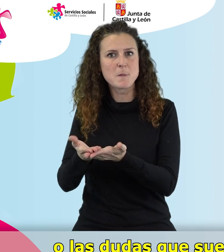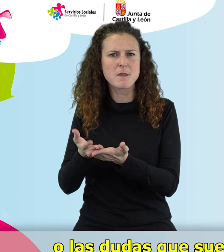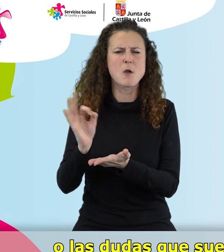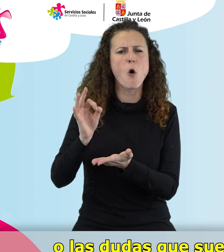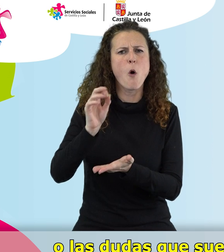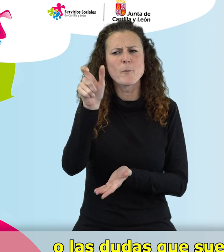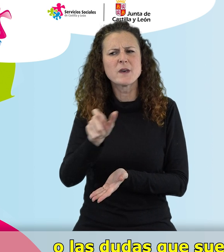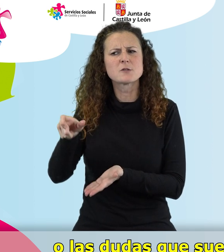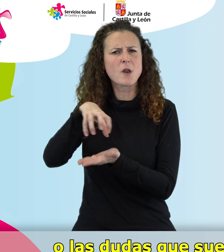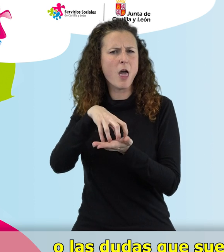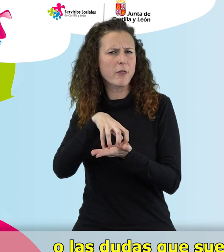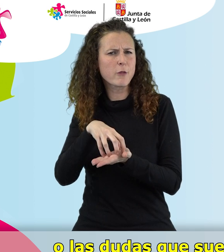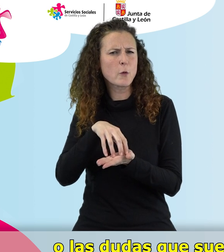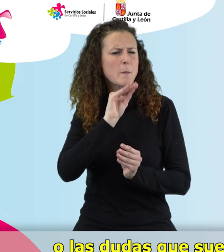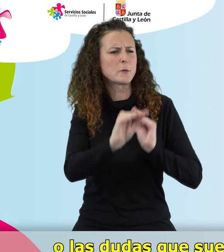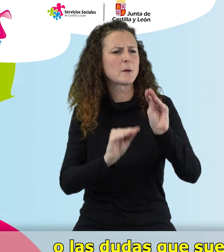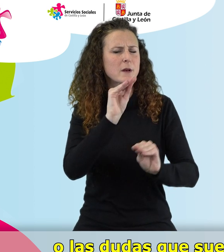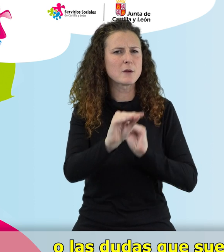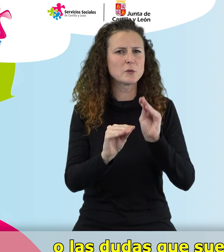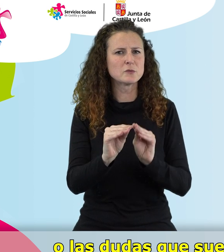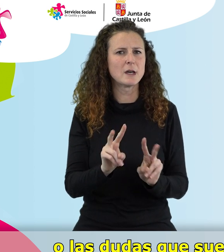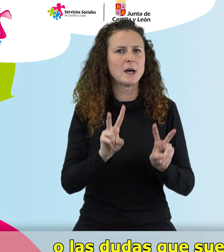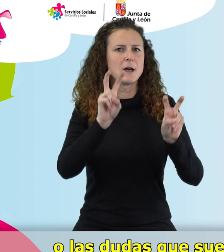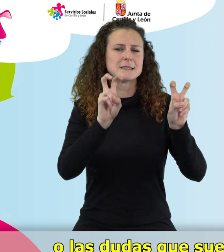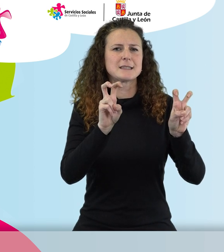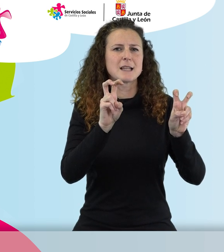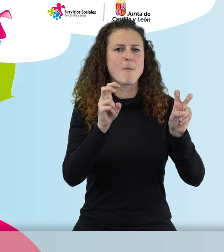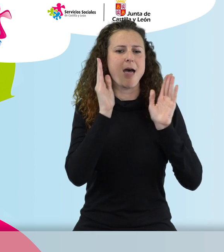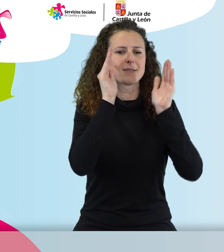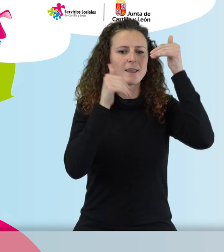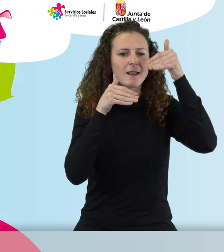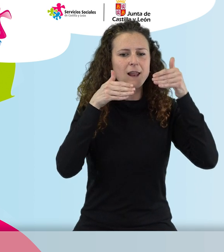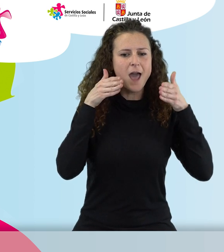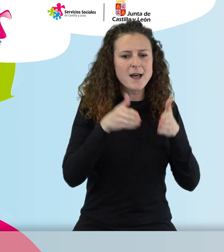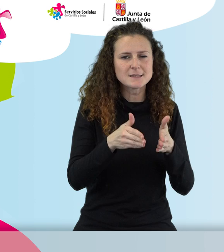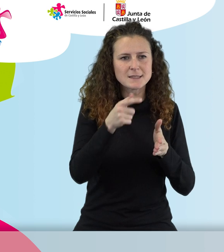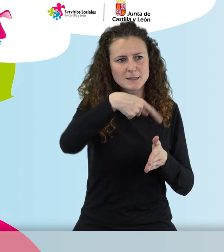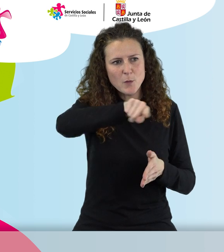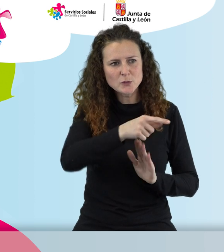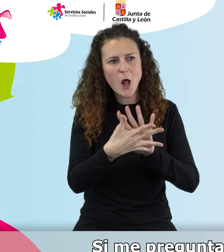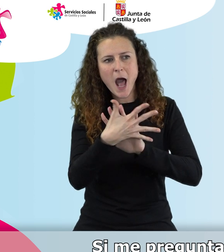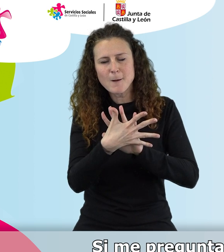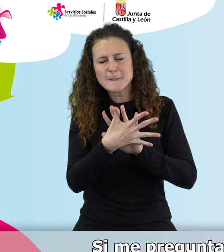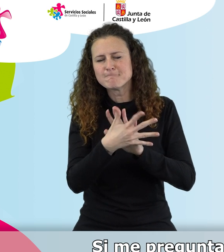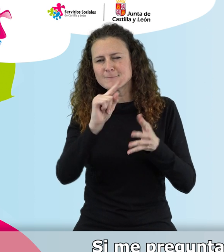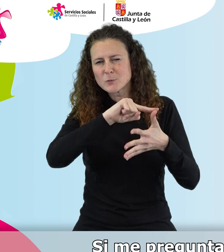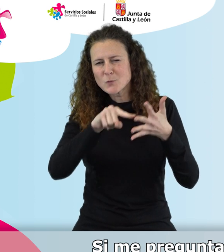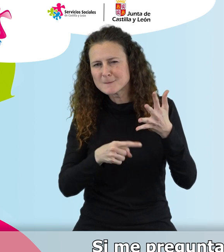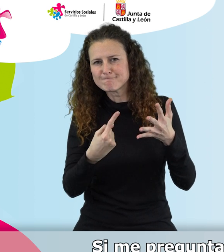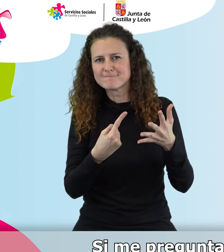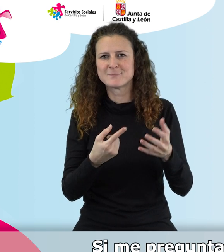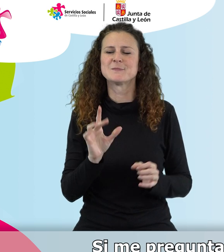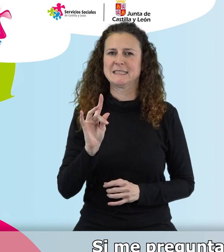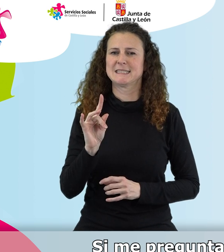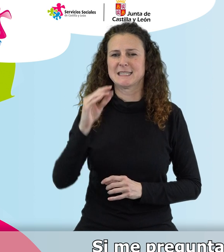dudas que suelen plantearos cuando habláis de la teleasistencia. Sí, Concha, sí. Si me preguntas